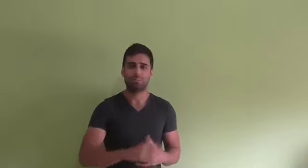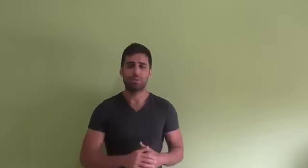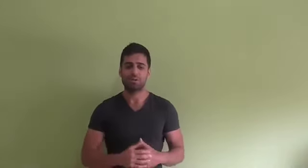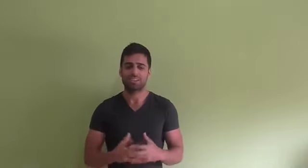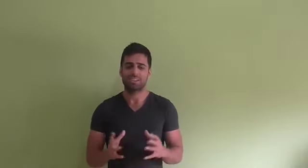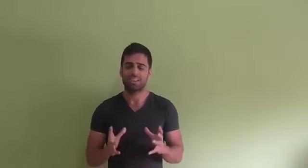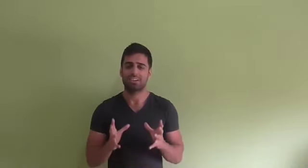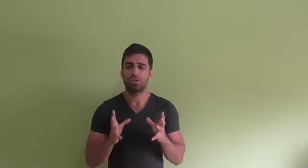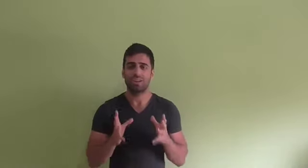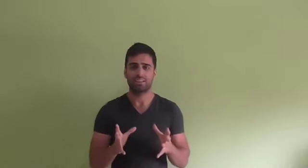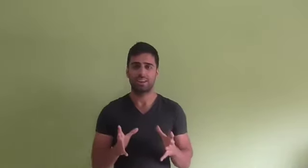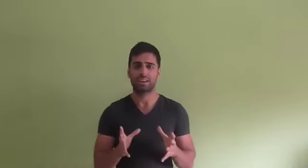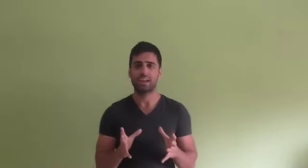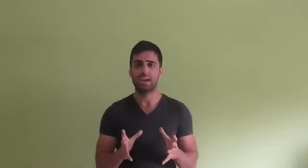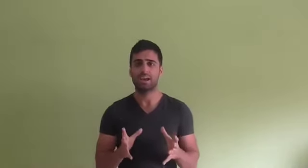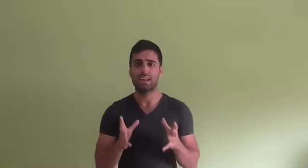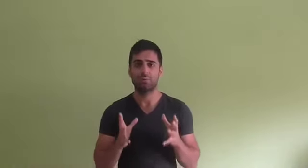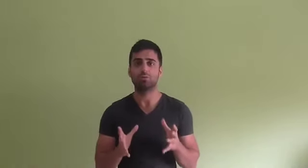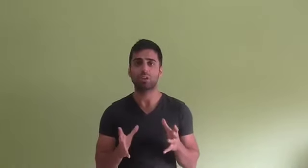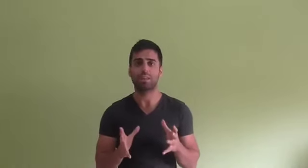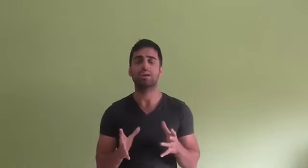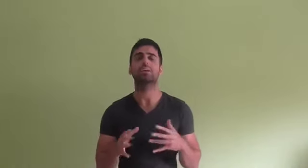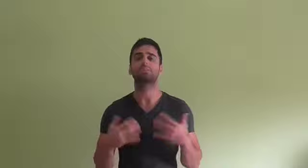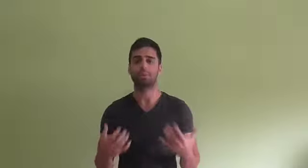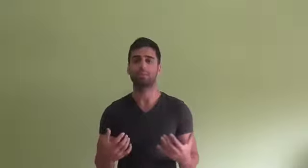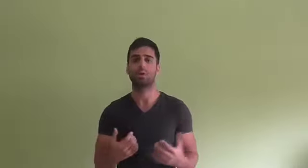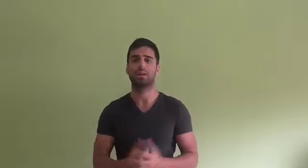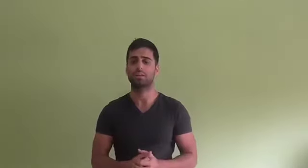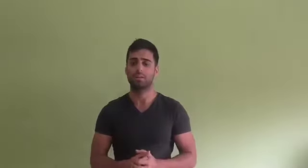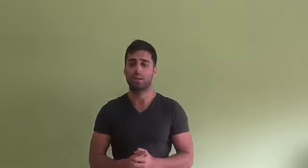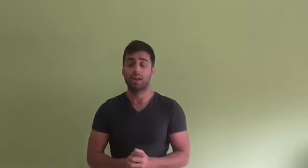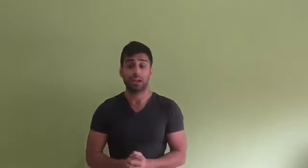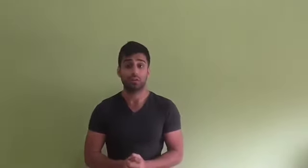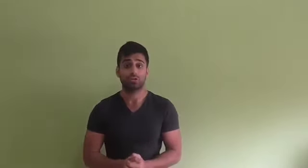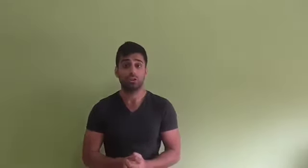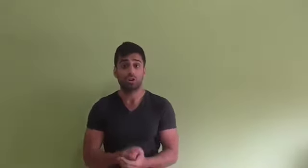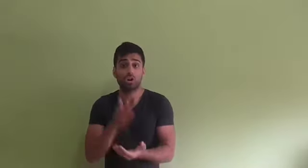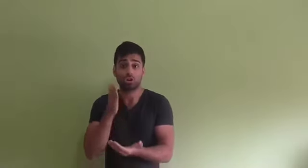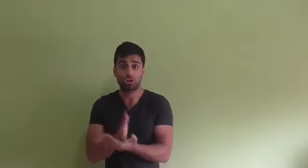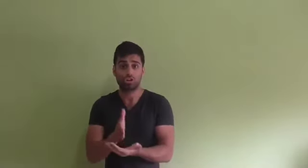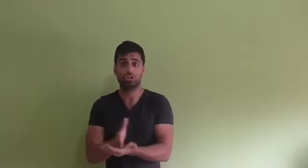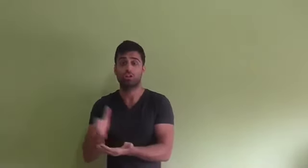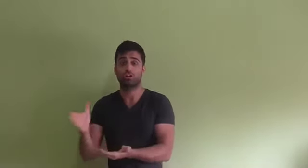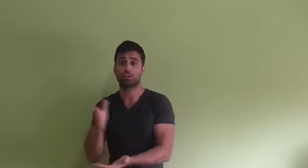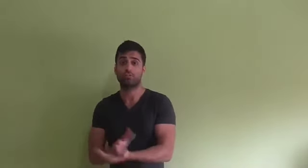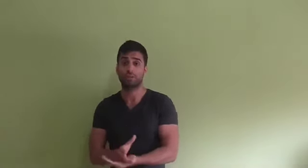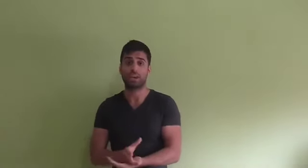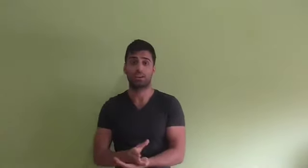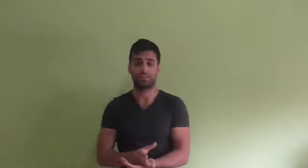muy poco y centraba toda esa energía en la búsqueda espiritual. Incluso cortó con el contacto familiar,